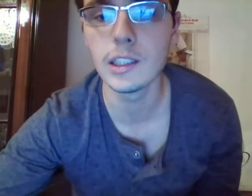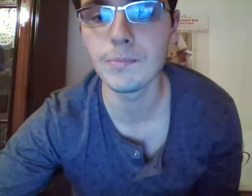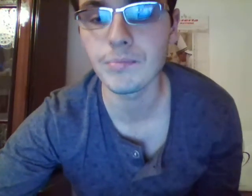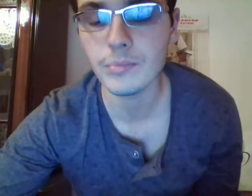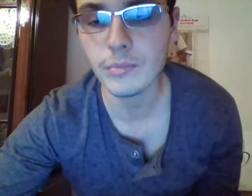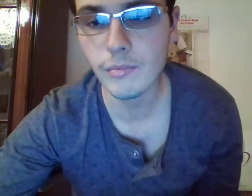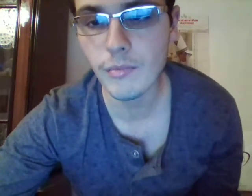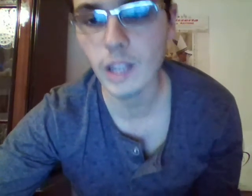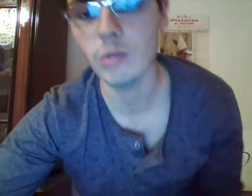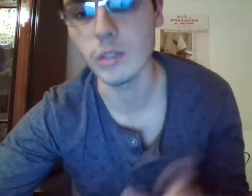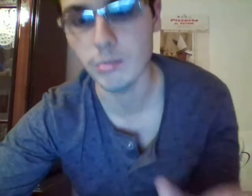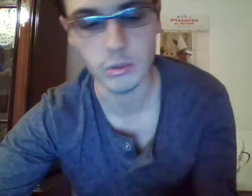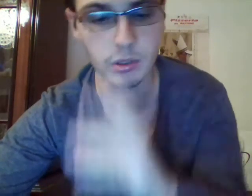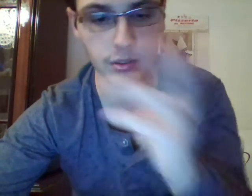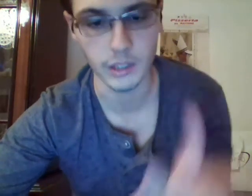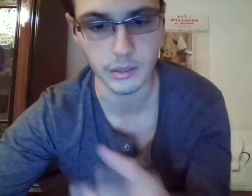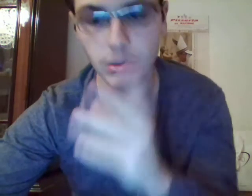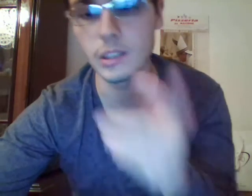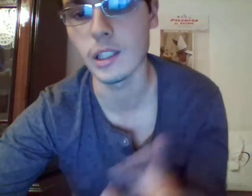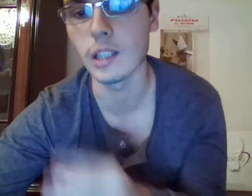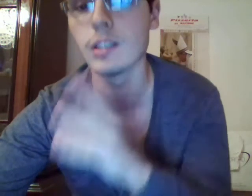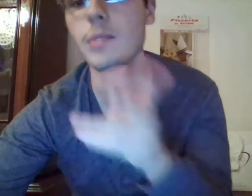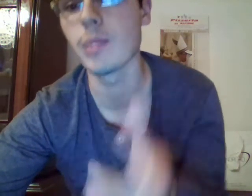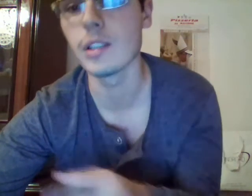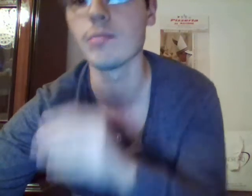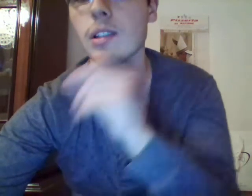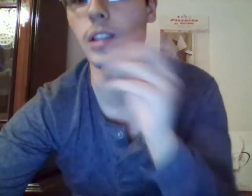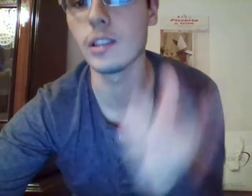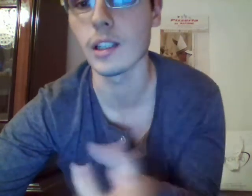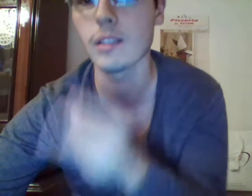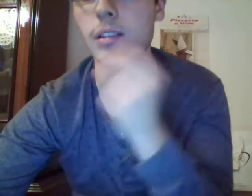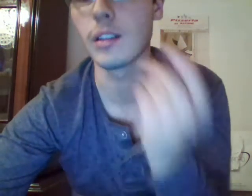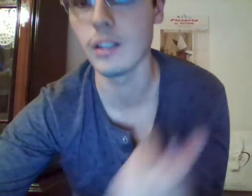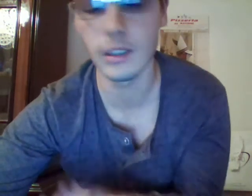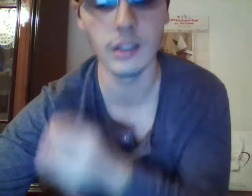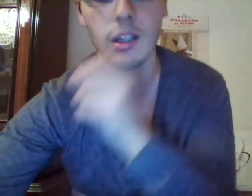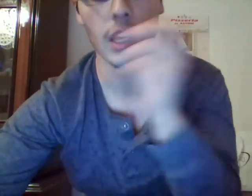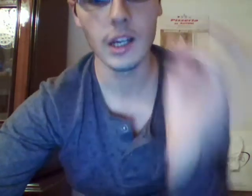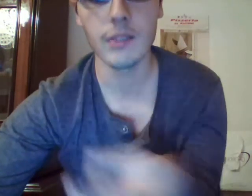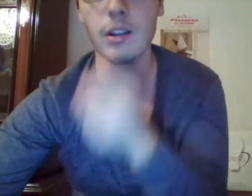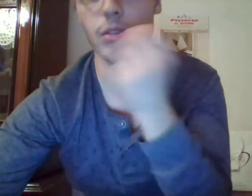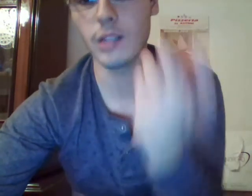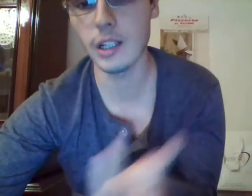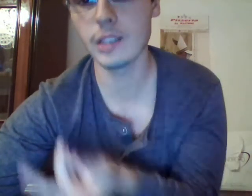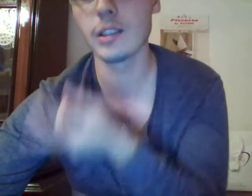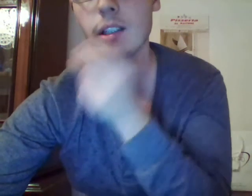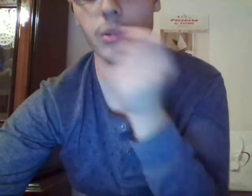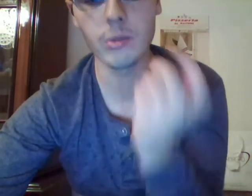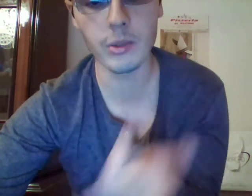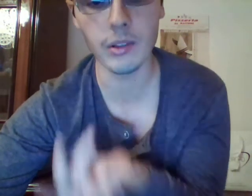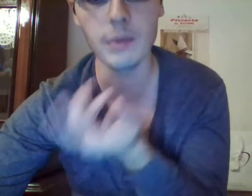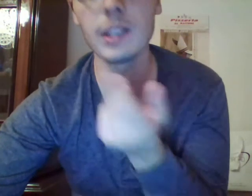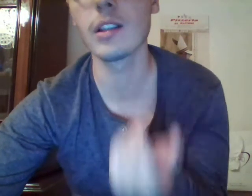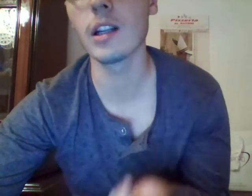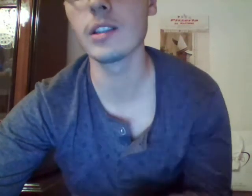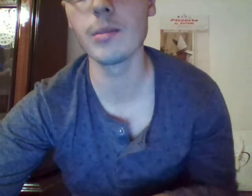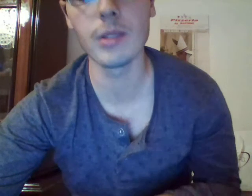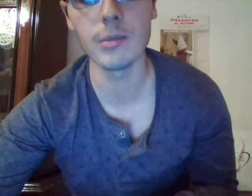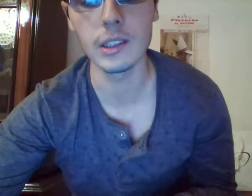dove poi faremo anche l'anteprima di nxt farò anche esclusivamente l'anteprima di